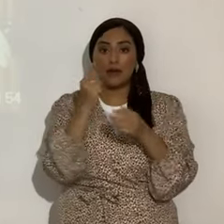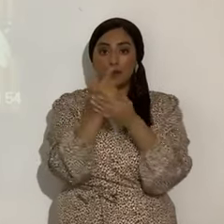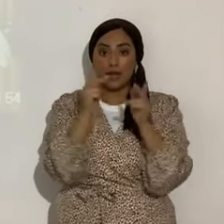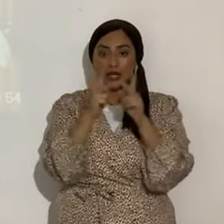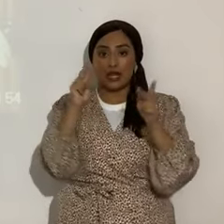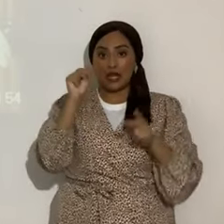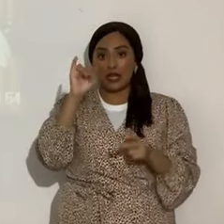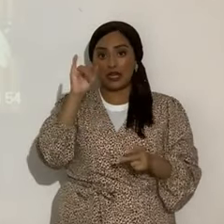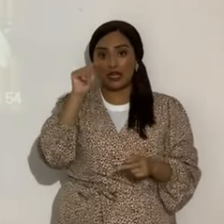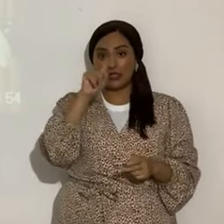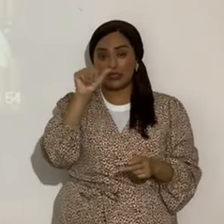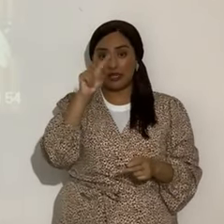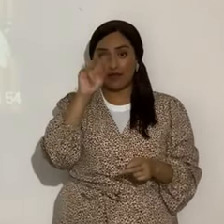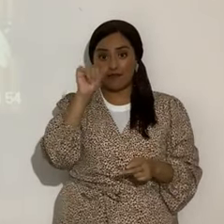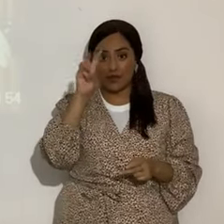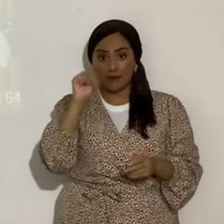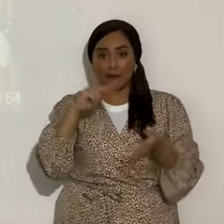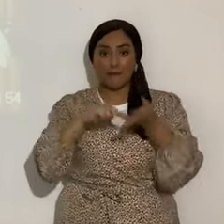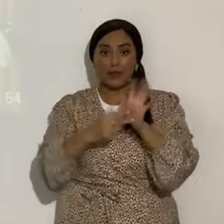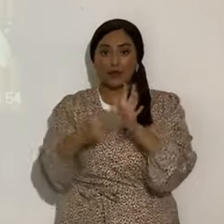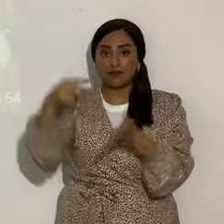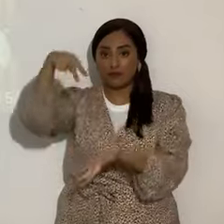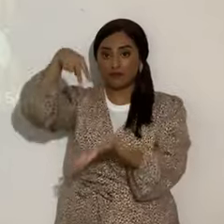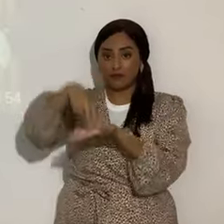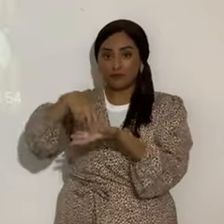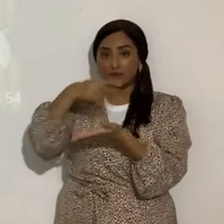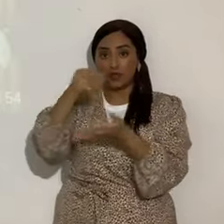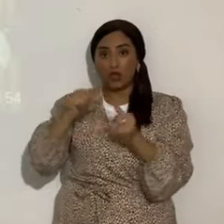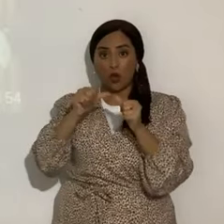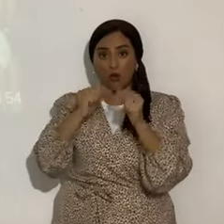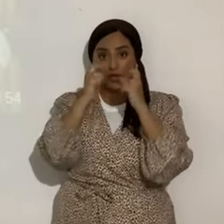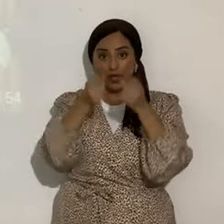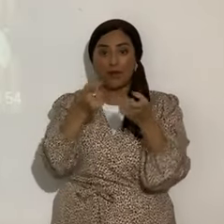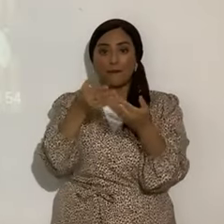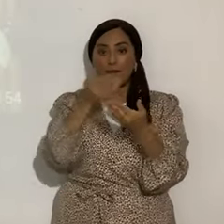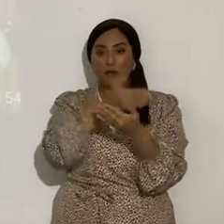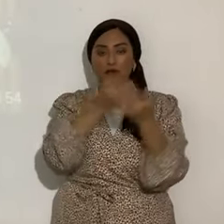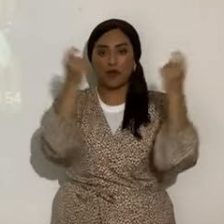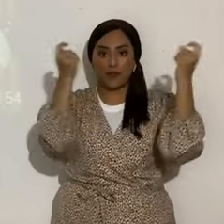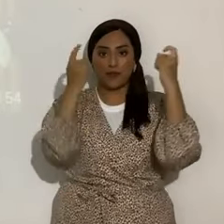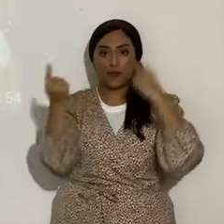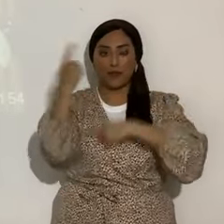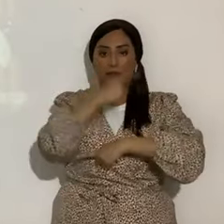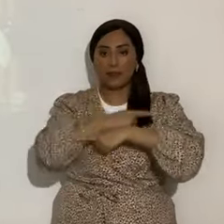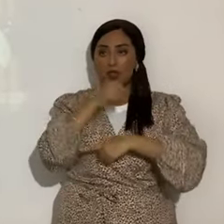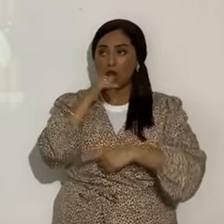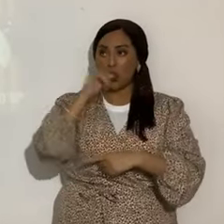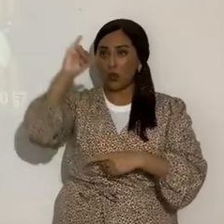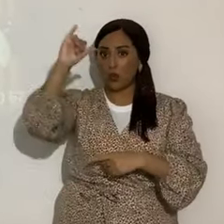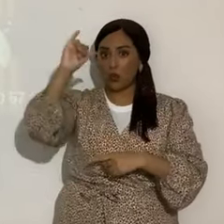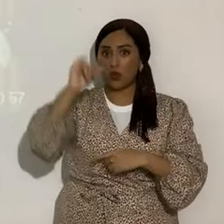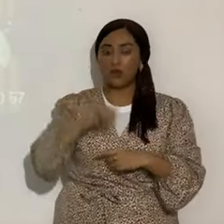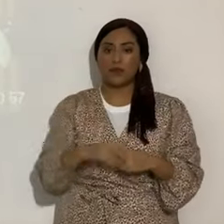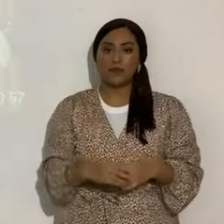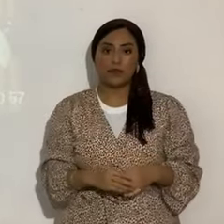significa estar de pie y siempre se da antes de la fiesta de Yon Teruah, la fiesta de las trompetas.